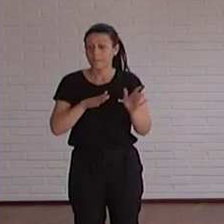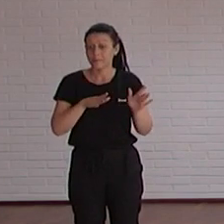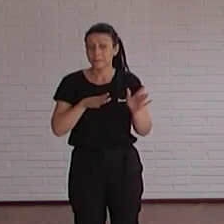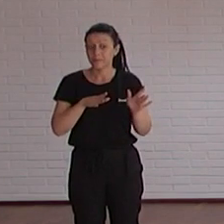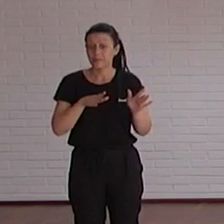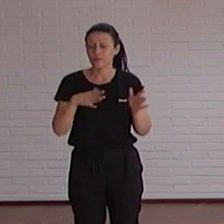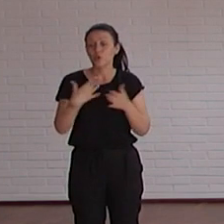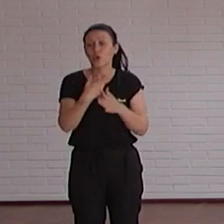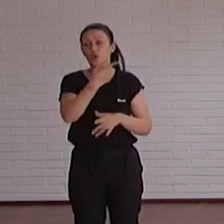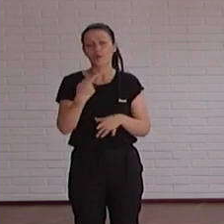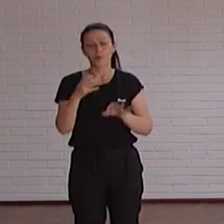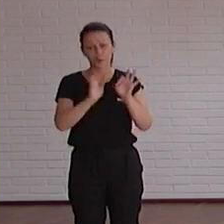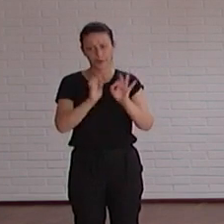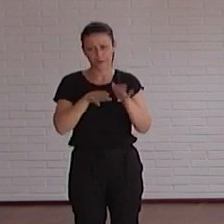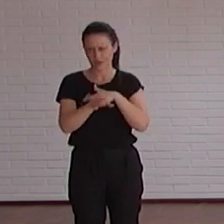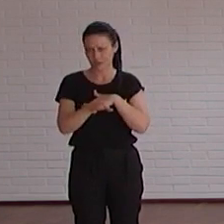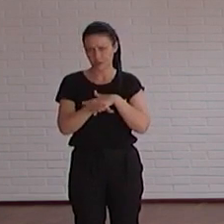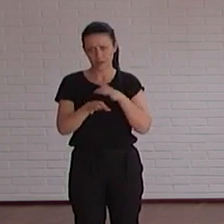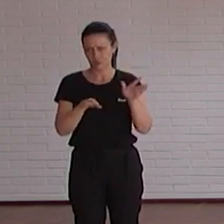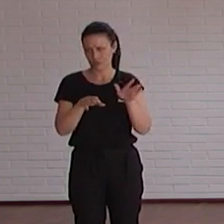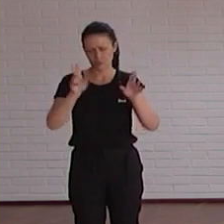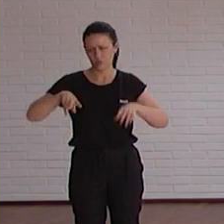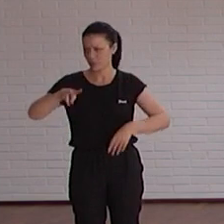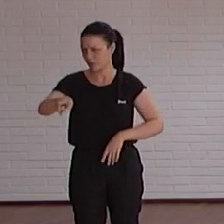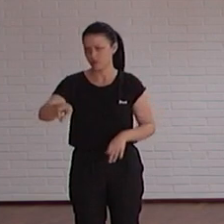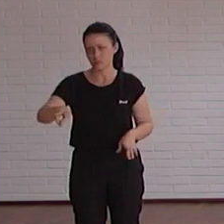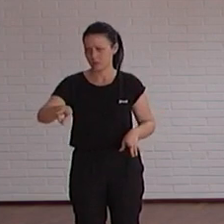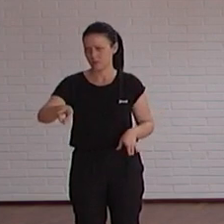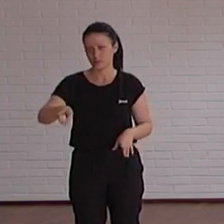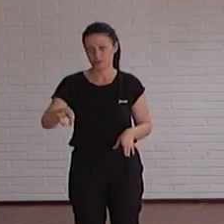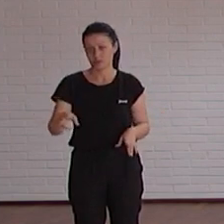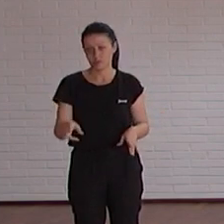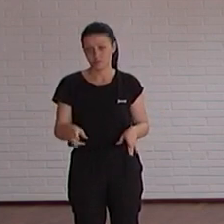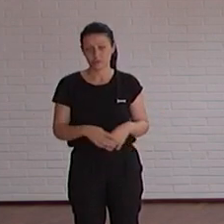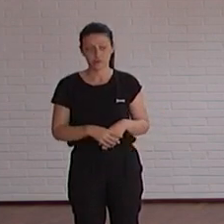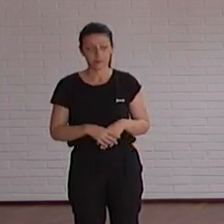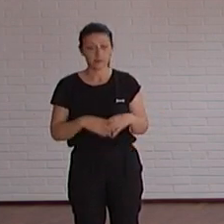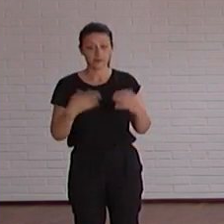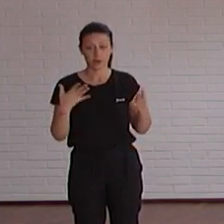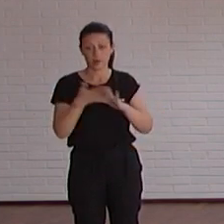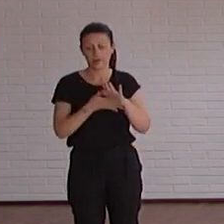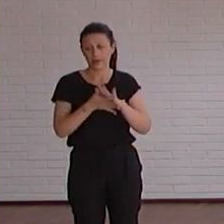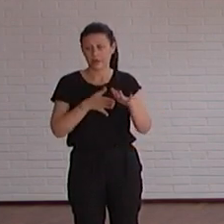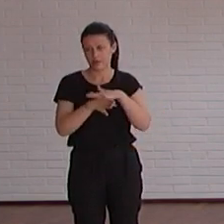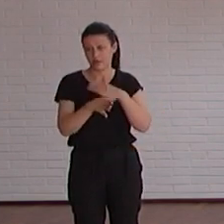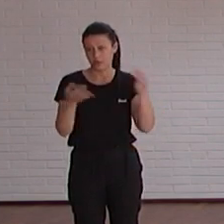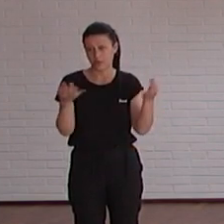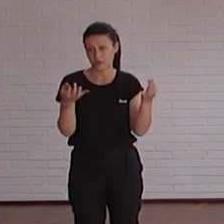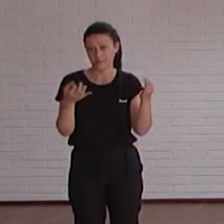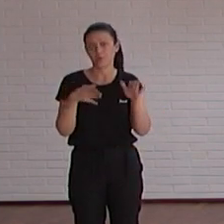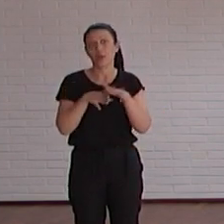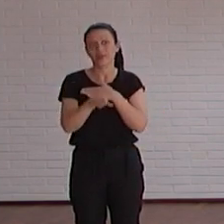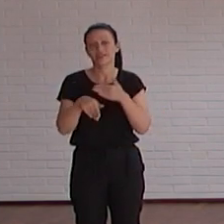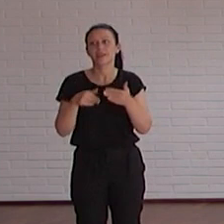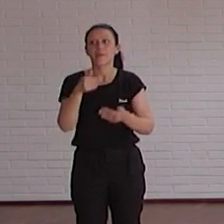100% accesible yo pienso que eso no va existir nunca nada pero tenemos que hablar de accesibilidad progresiva